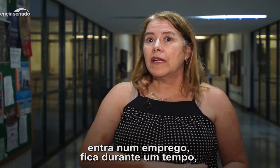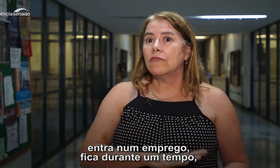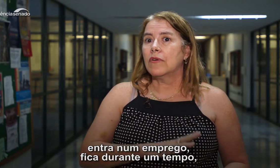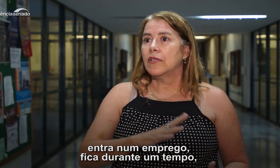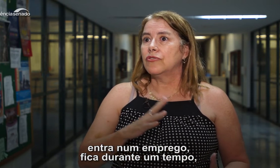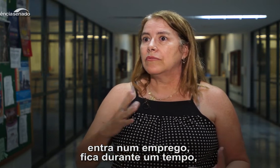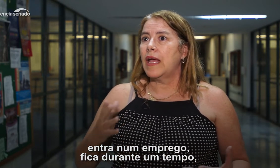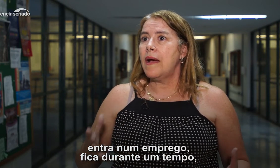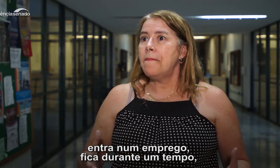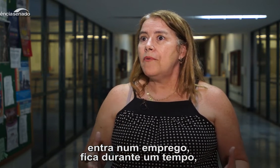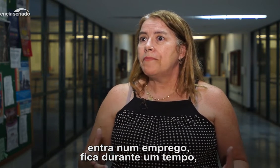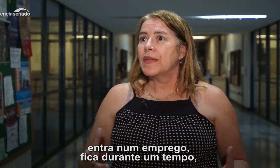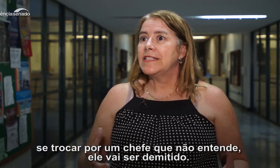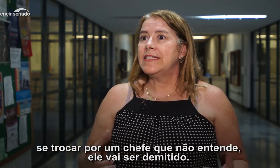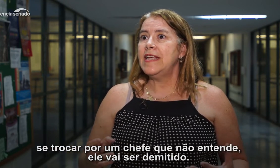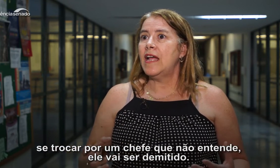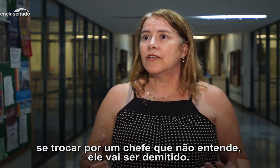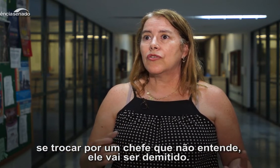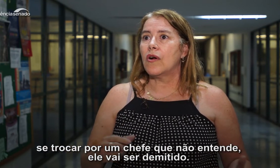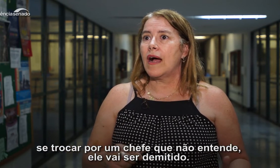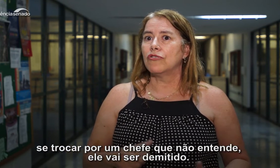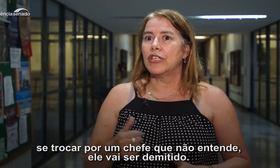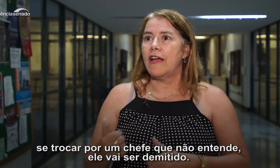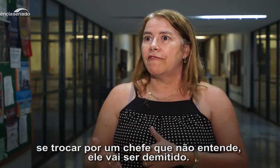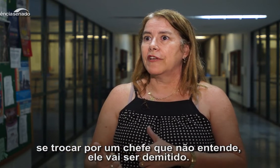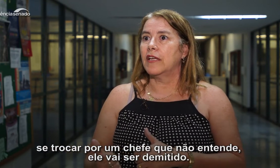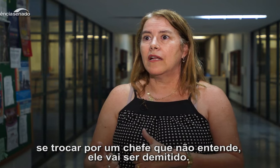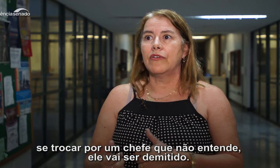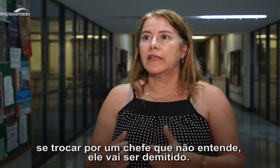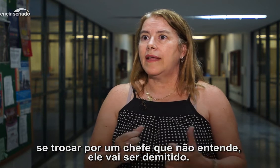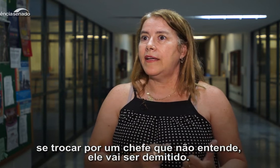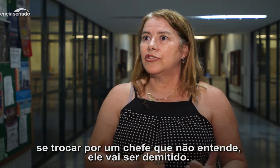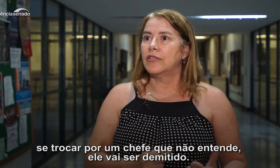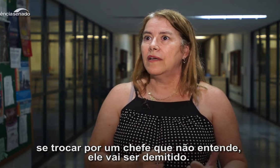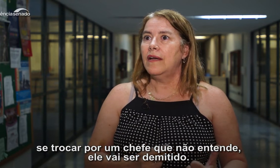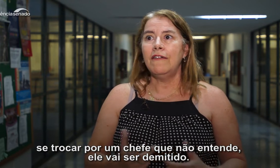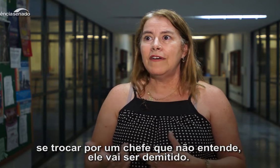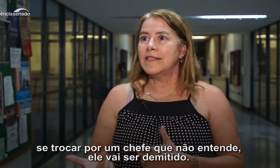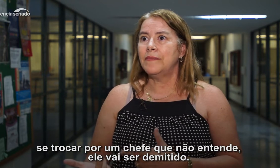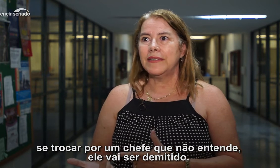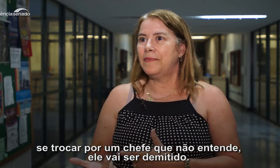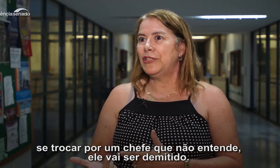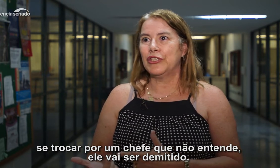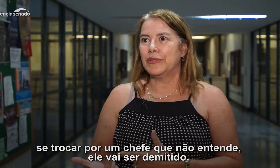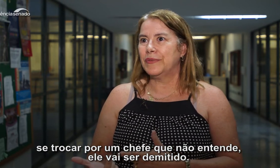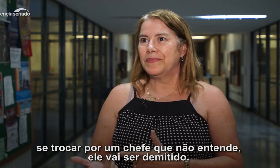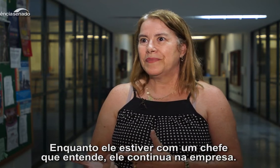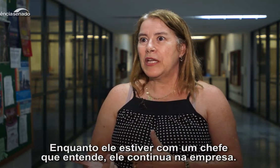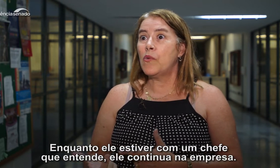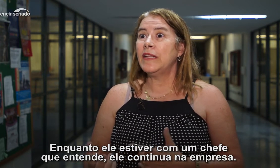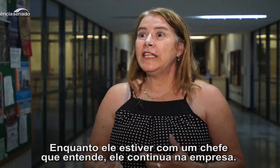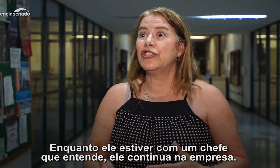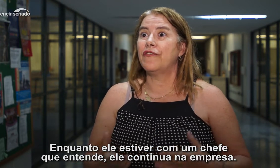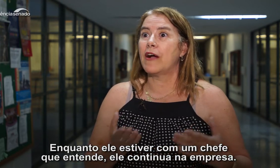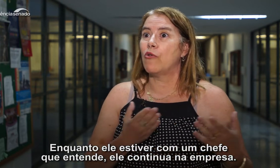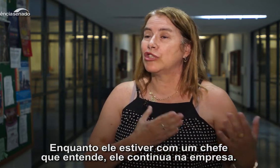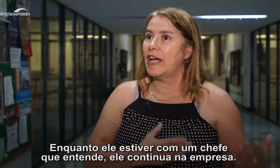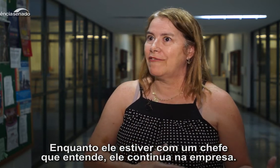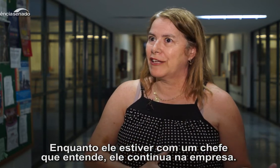fica durante um tempo, se ele trocar um chefe que não entende, ele vai ser demitido. Enquanto ele estiver com um chefe que